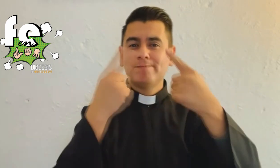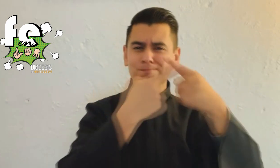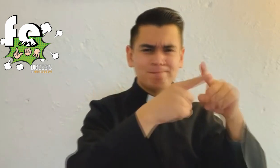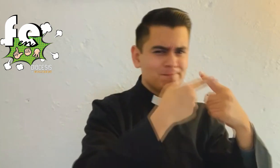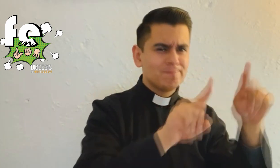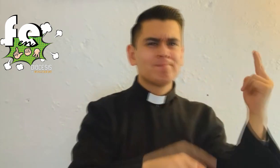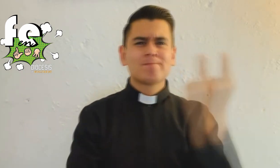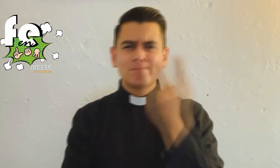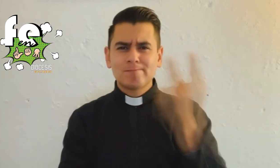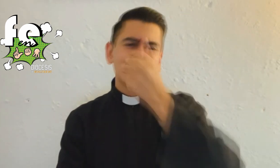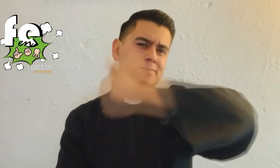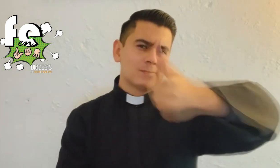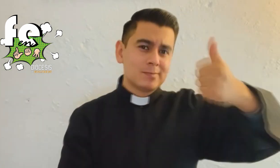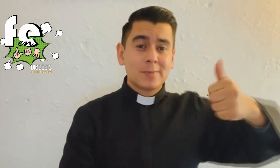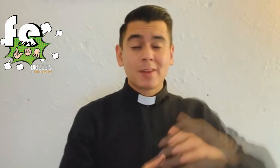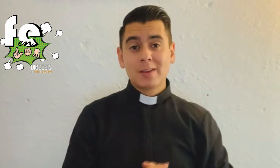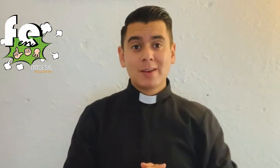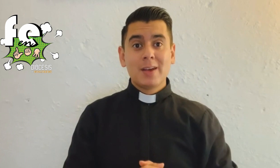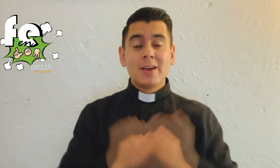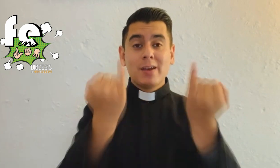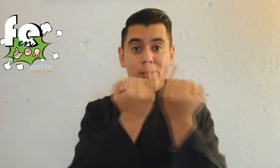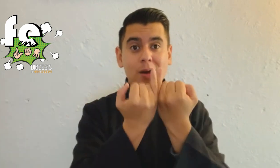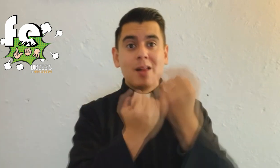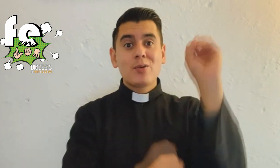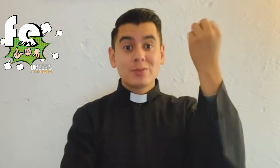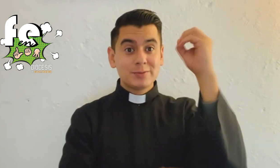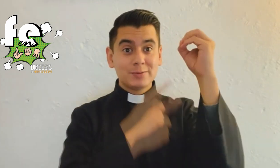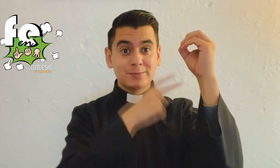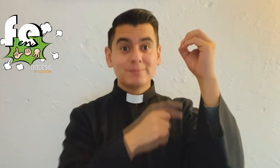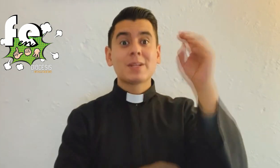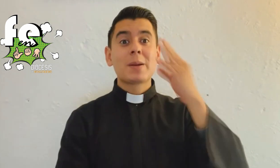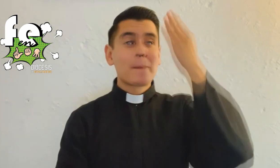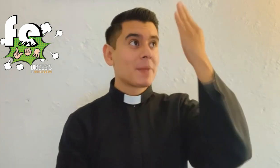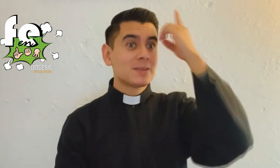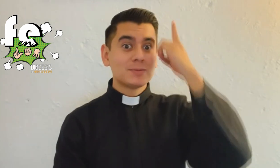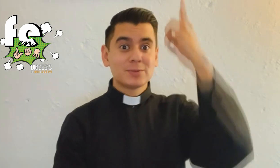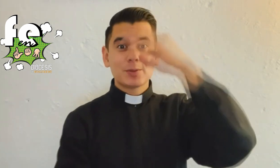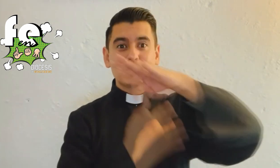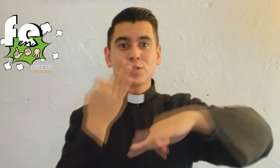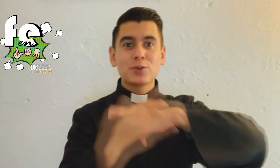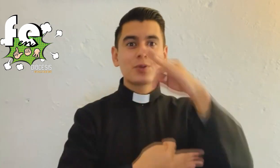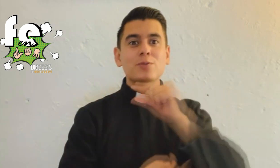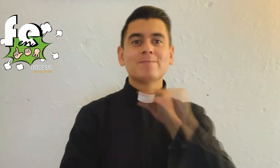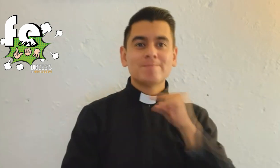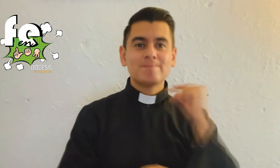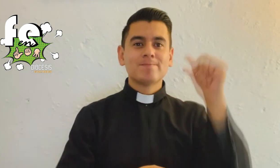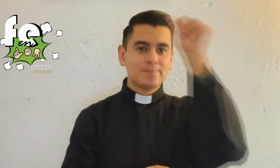nos unimos a la intercesión de orar por los misioneros, por todas